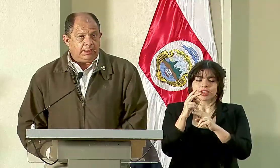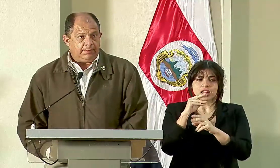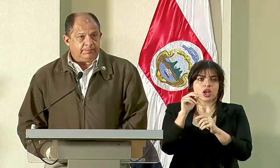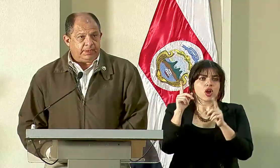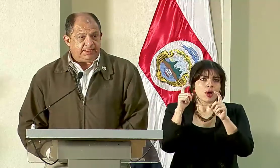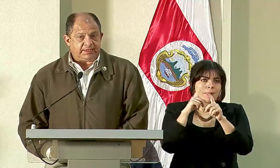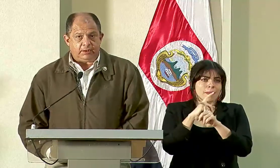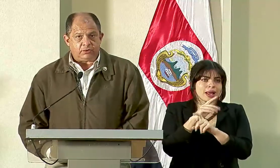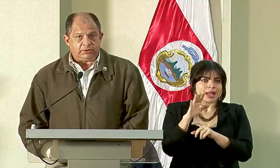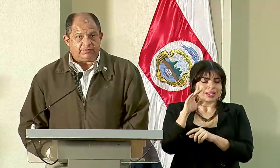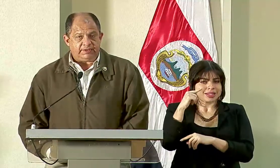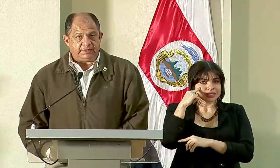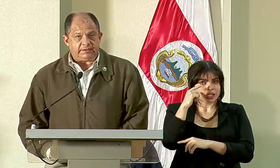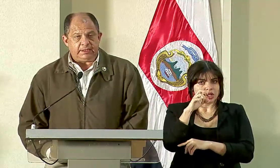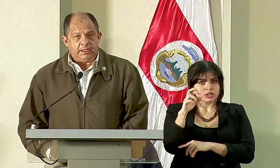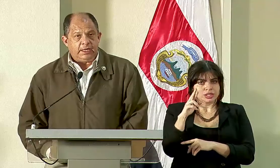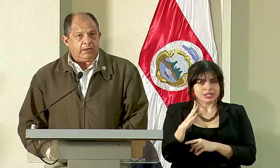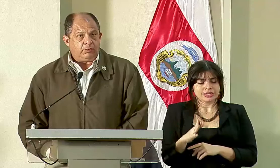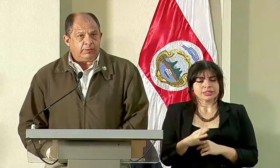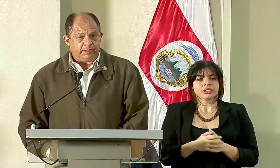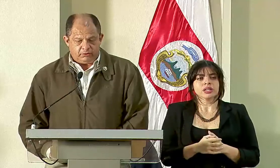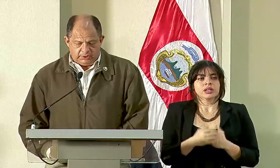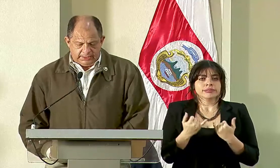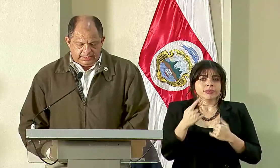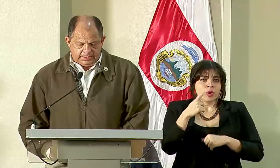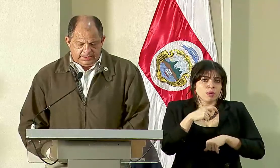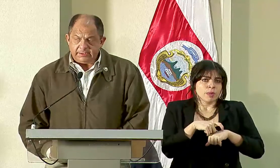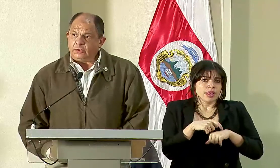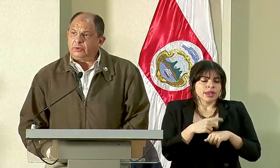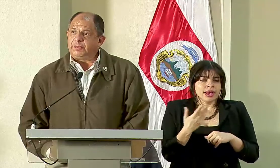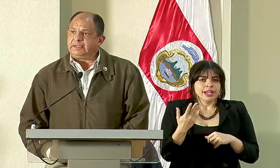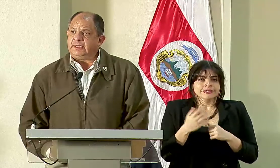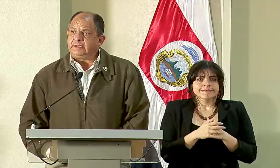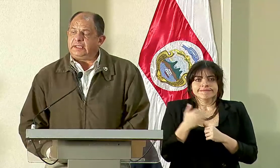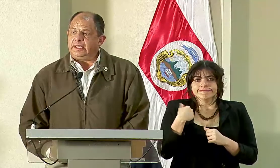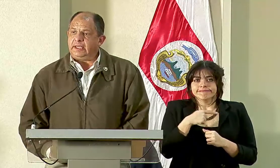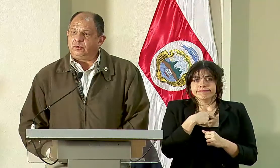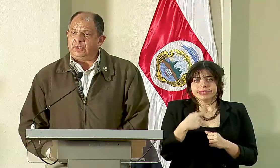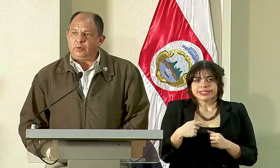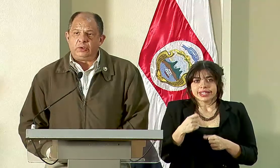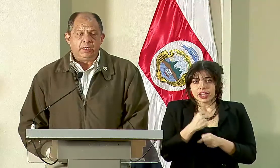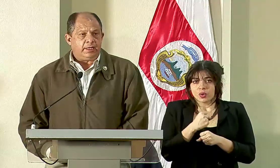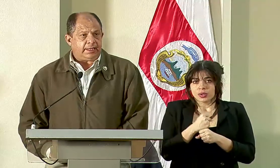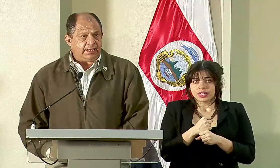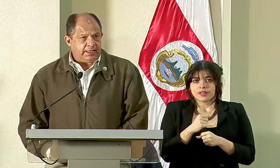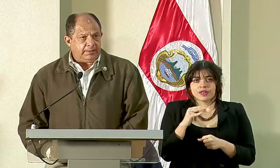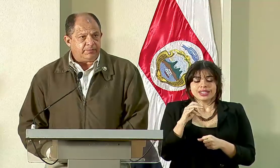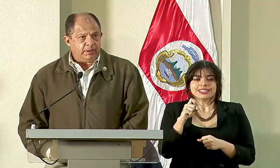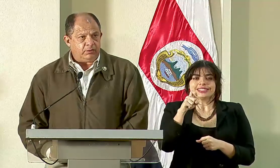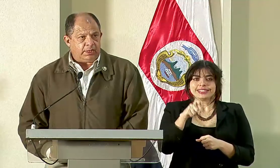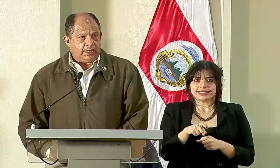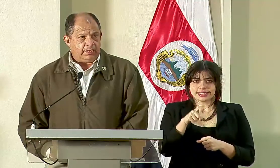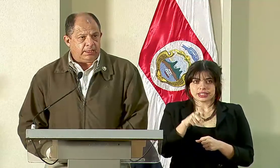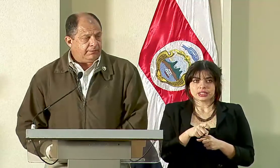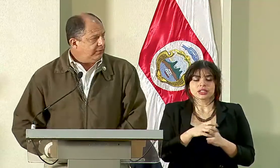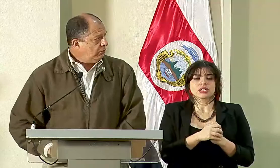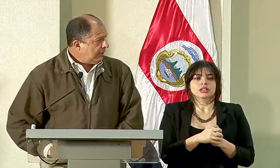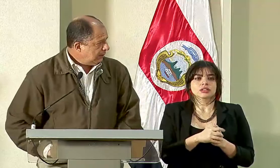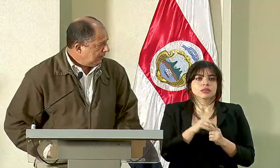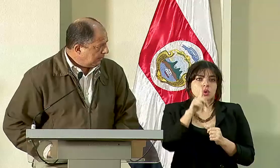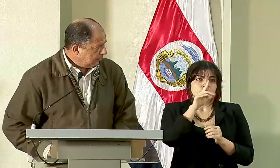del Estado costarricense, en un momento en que el señor presidente ejecutivo requiere de una